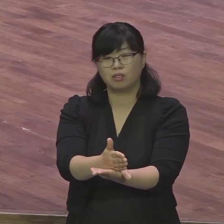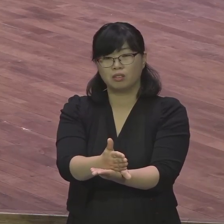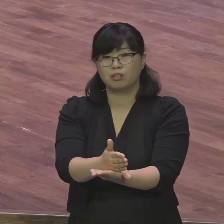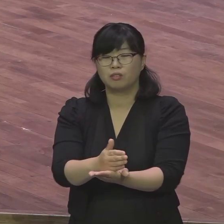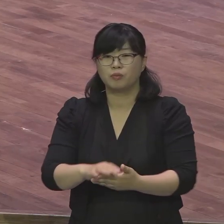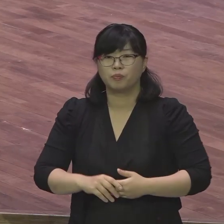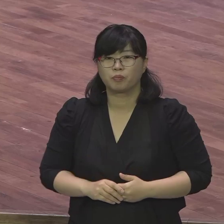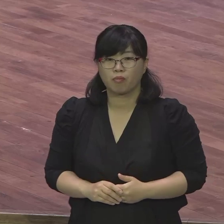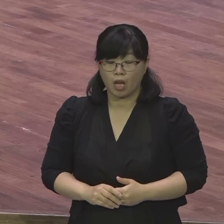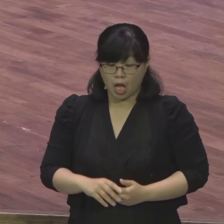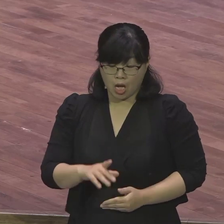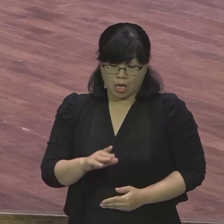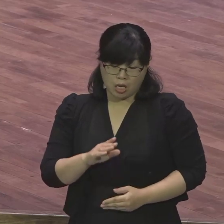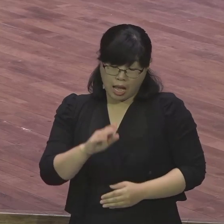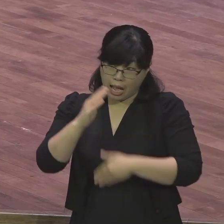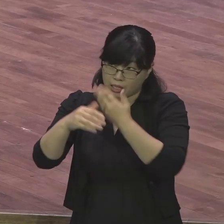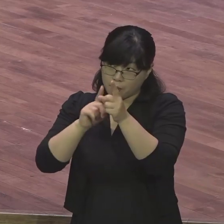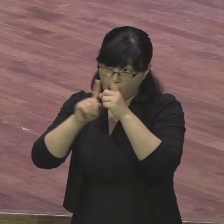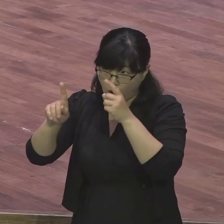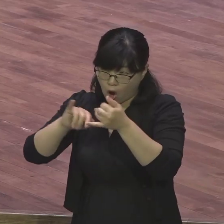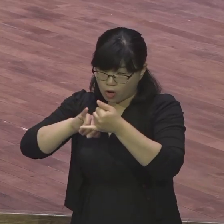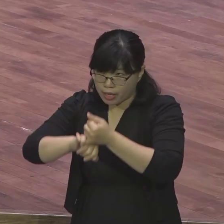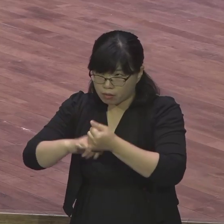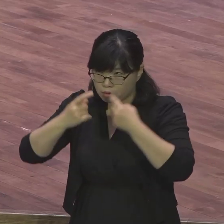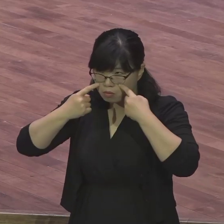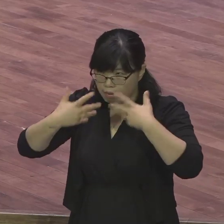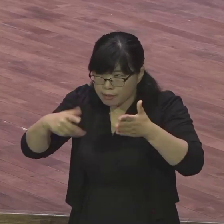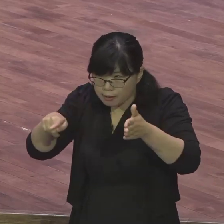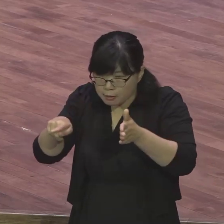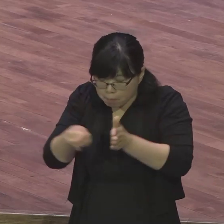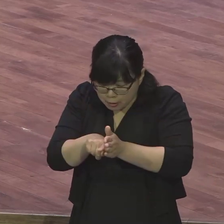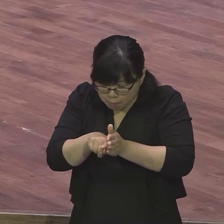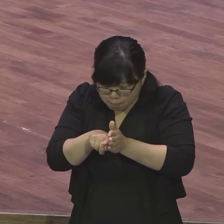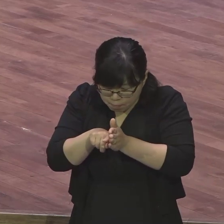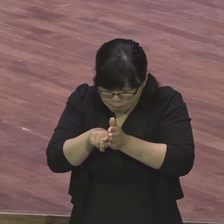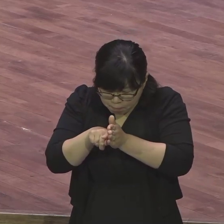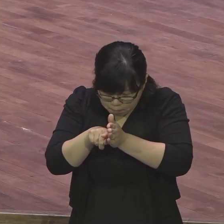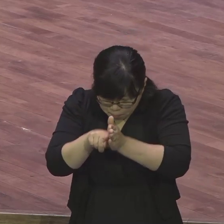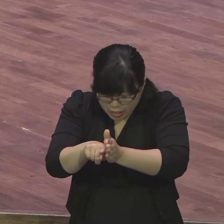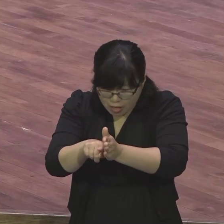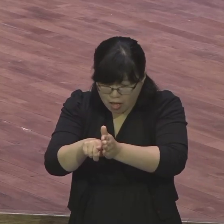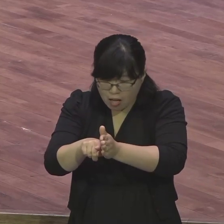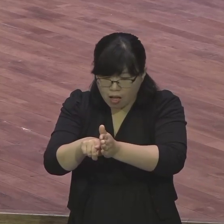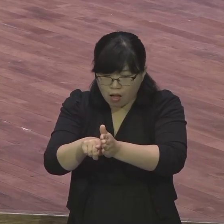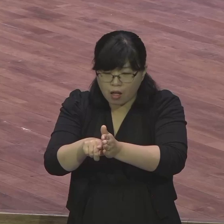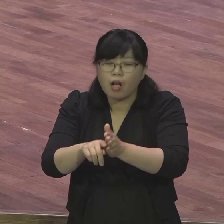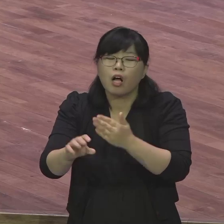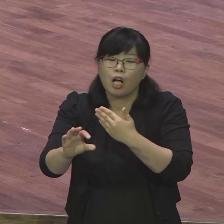견디라 끊임없이 은혜 받아라 참된 위로와 힘을 주고 계십니다